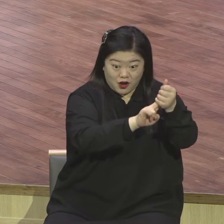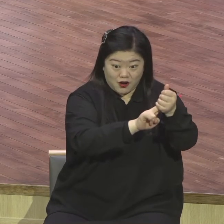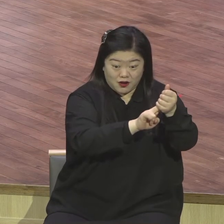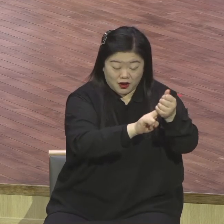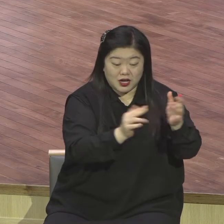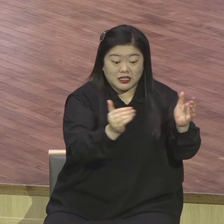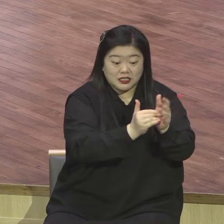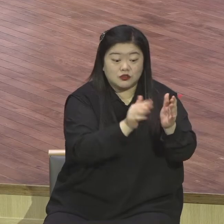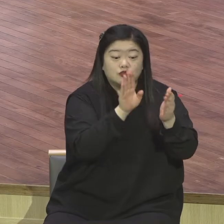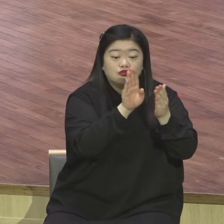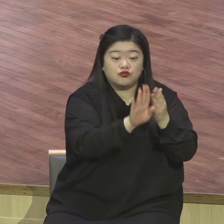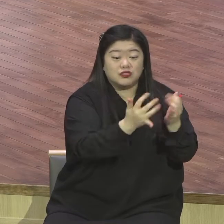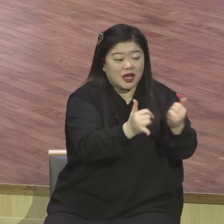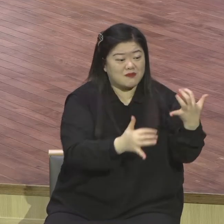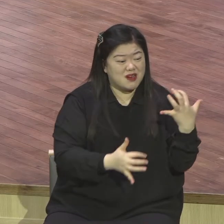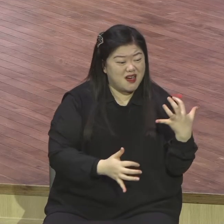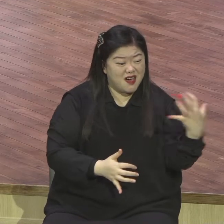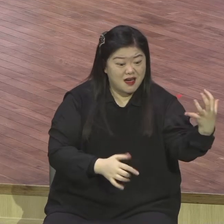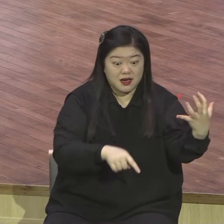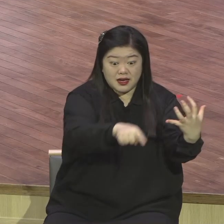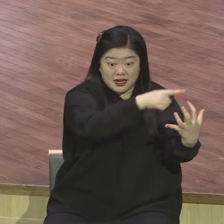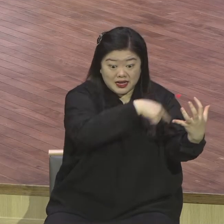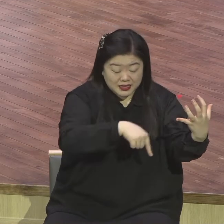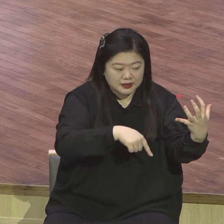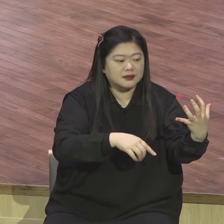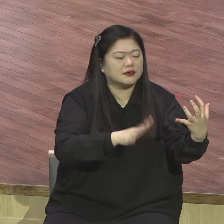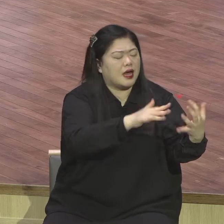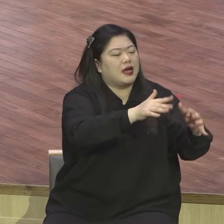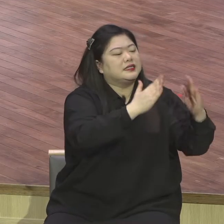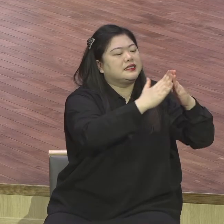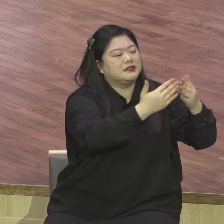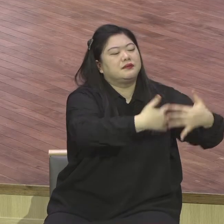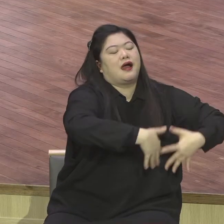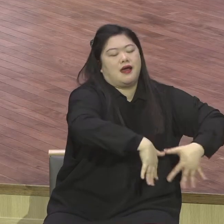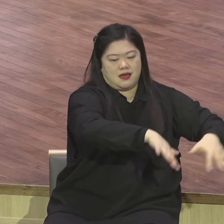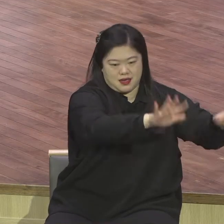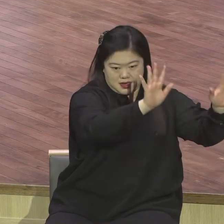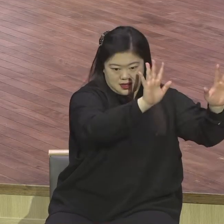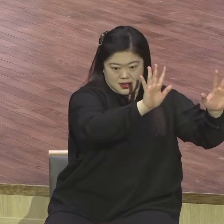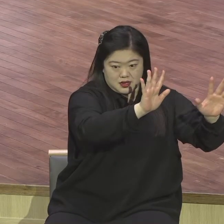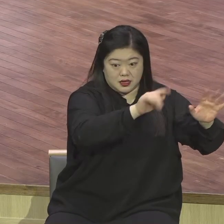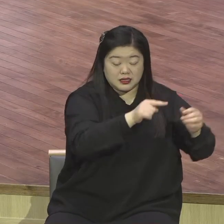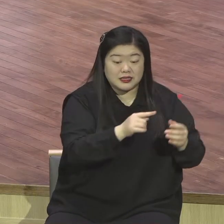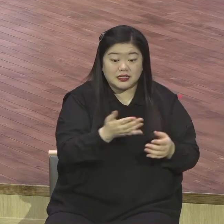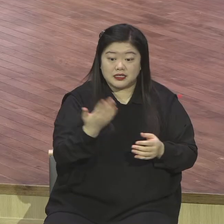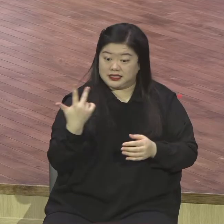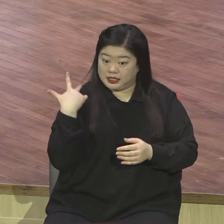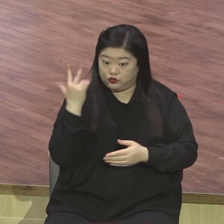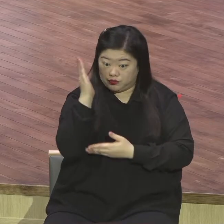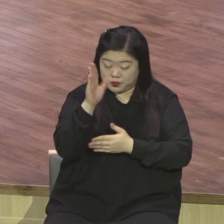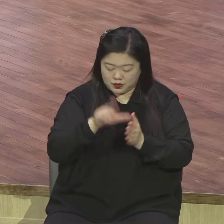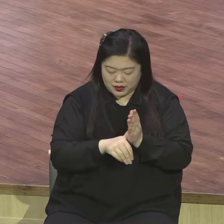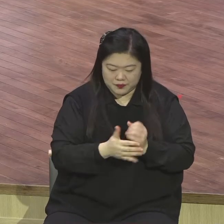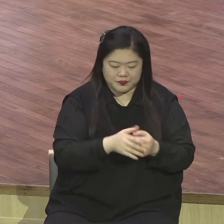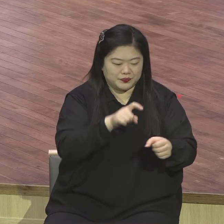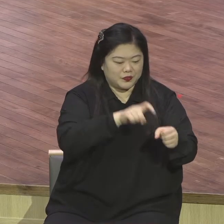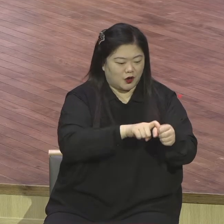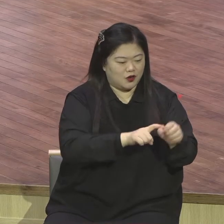예수님께서 떡 5개와 물고기 2매를 가지고 2만여 명을 먹인 이